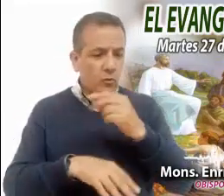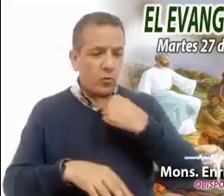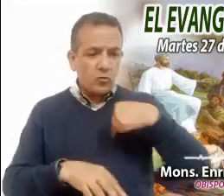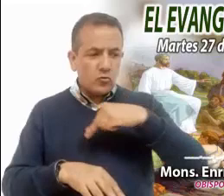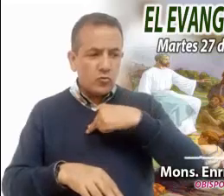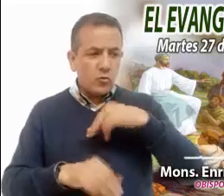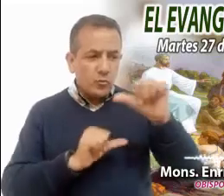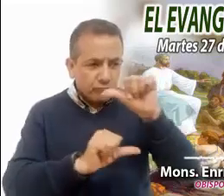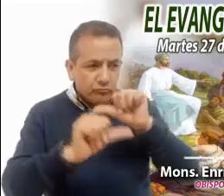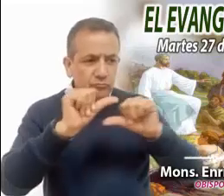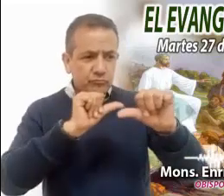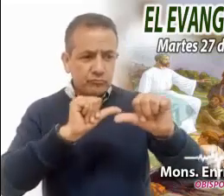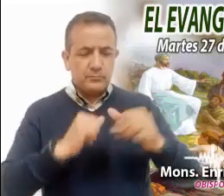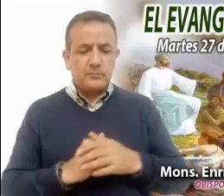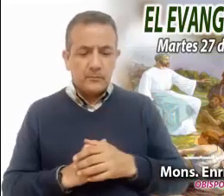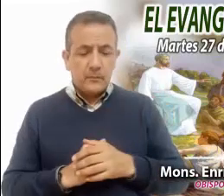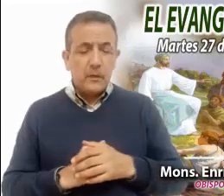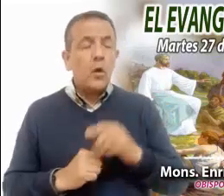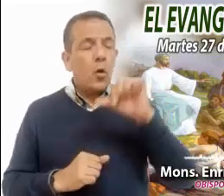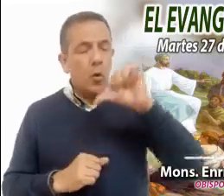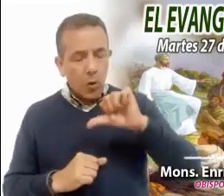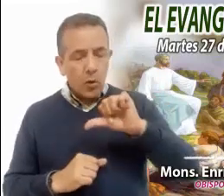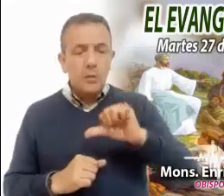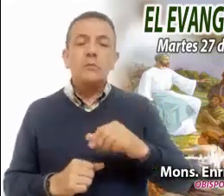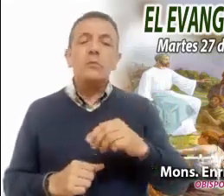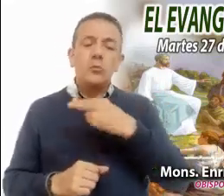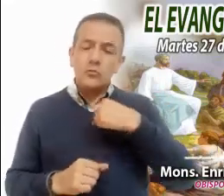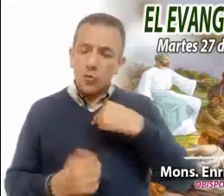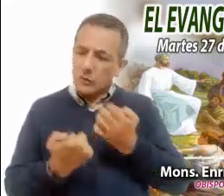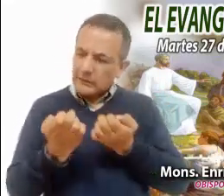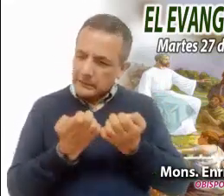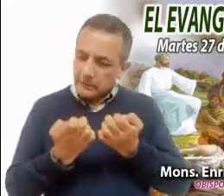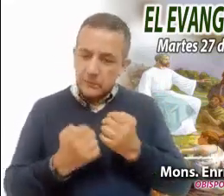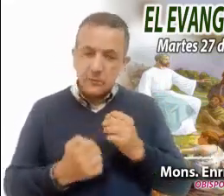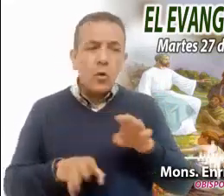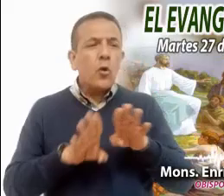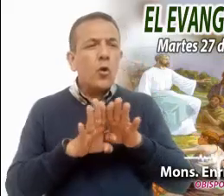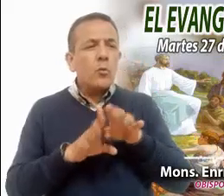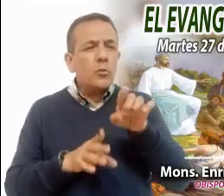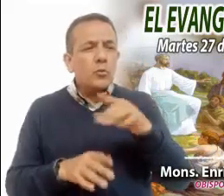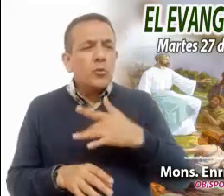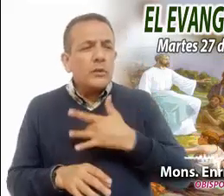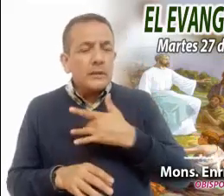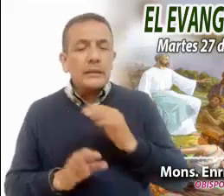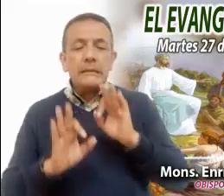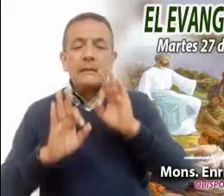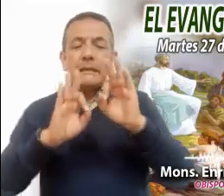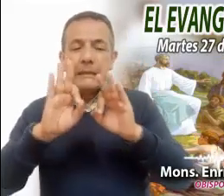Te propongo, hagamos hoy el ejercicio. ¿Cómo quieres que te traten los demás?